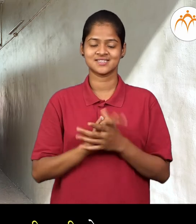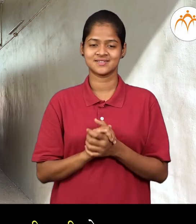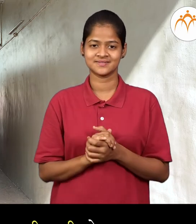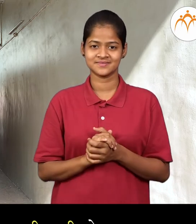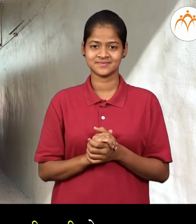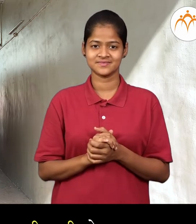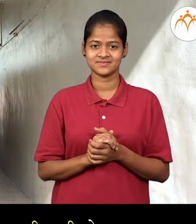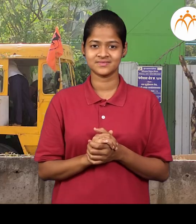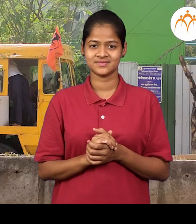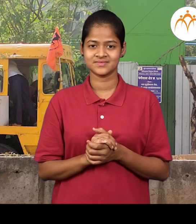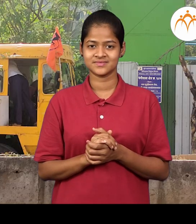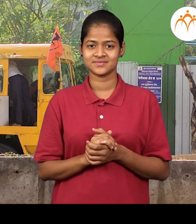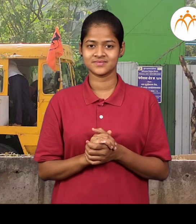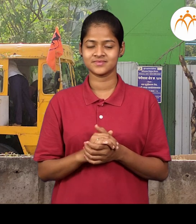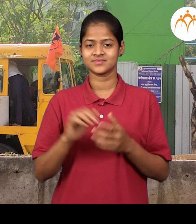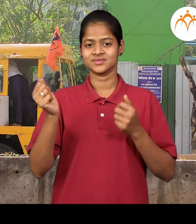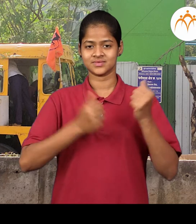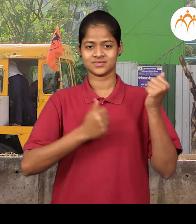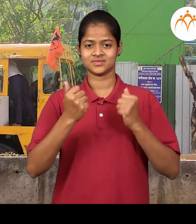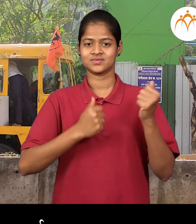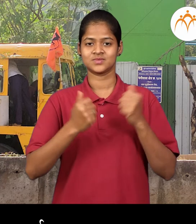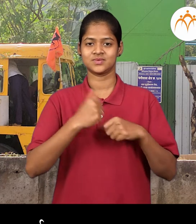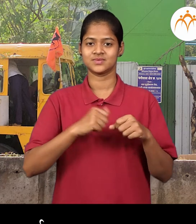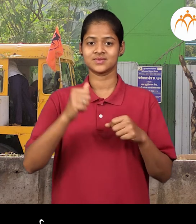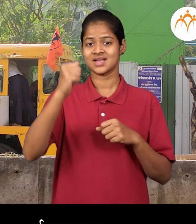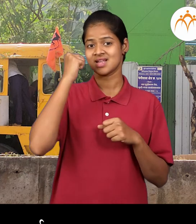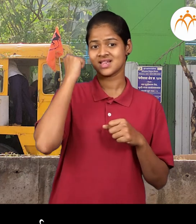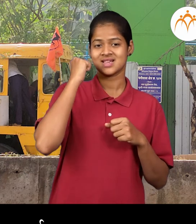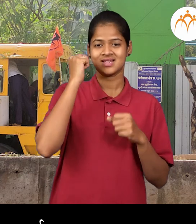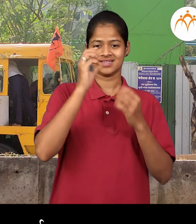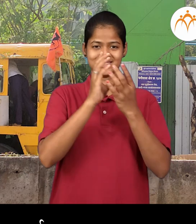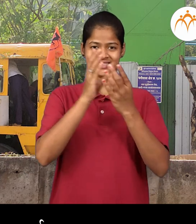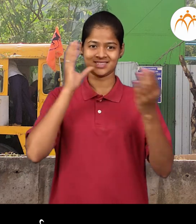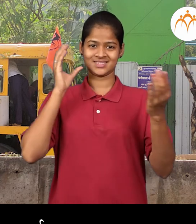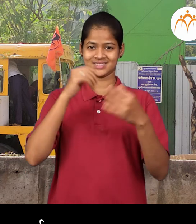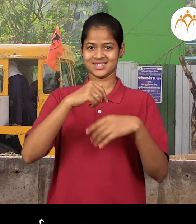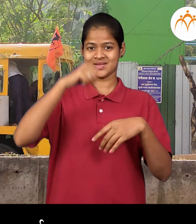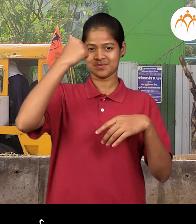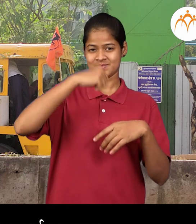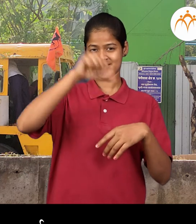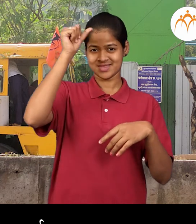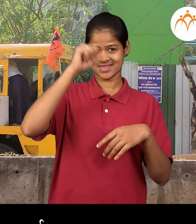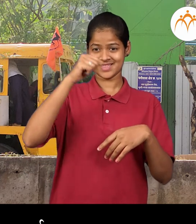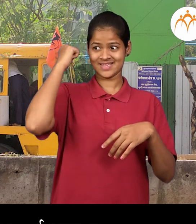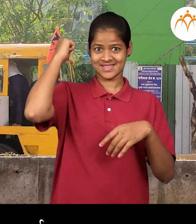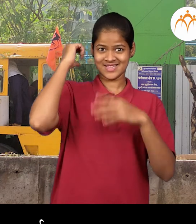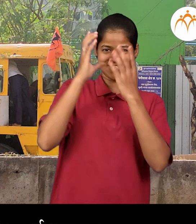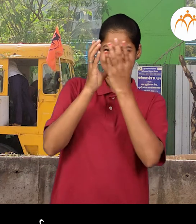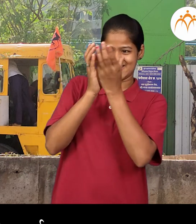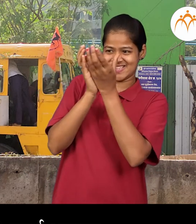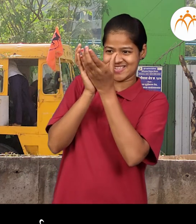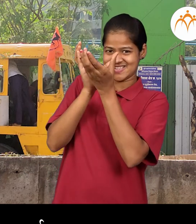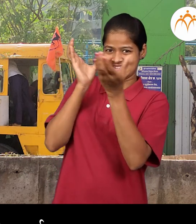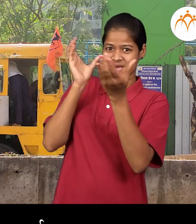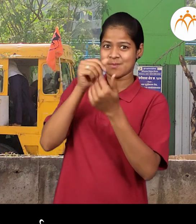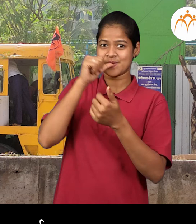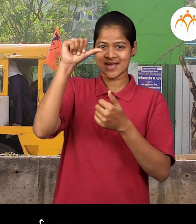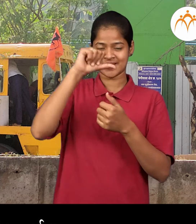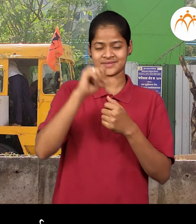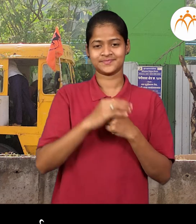टैंकर टैंकर मधे पातल पदार्थ अस्ताद